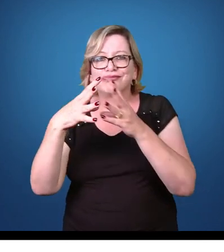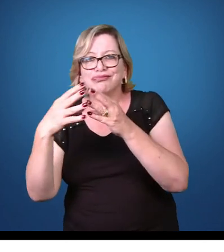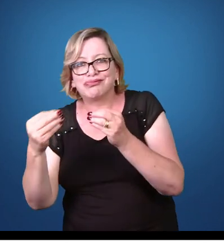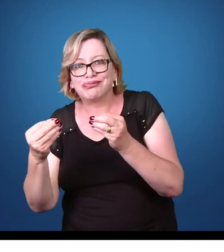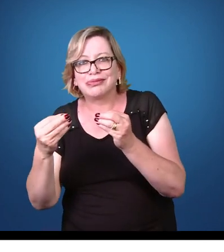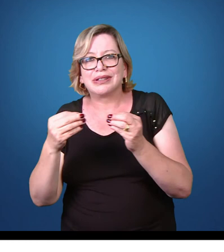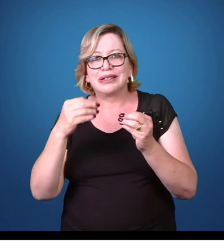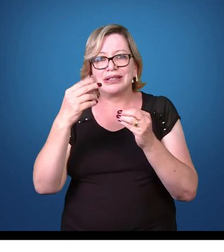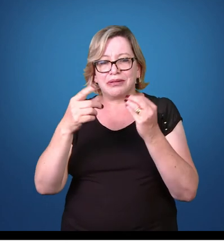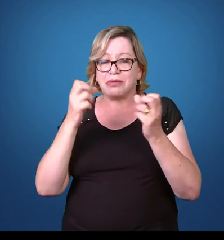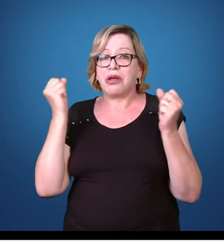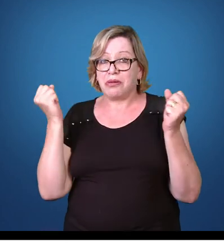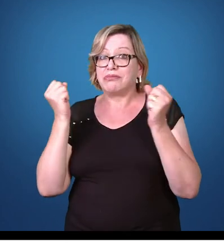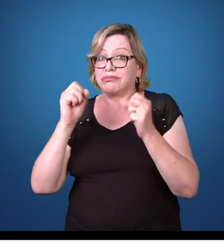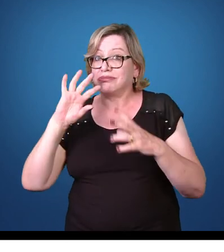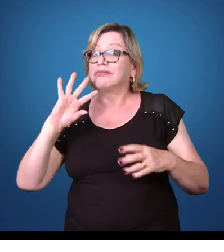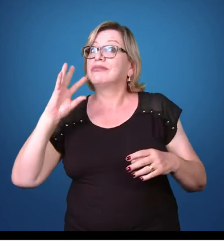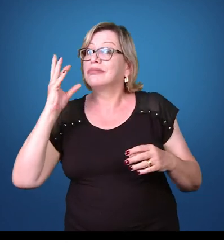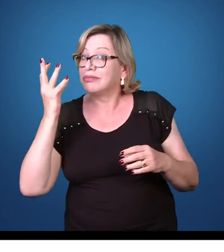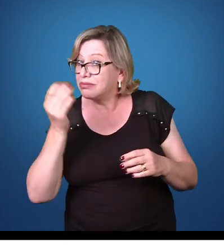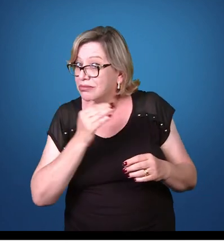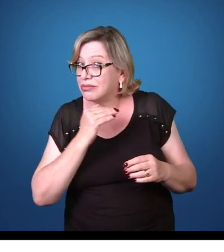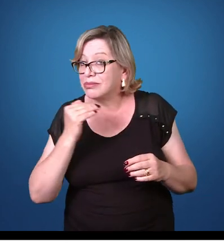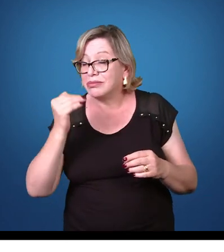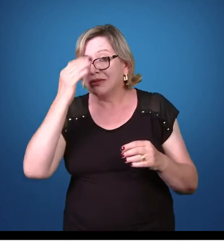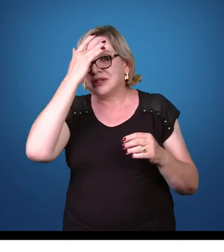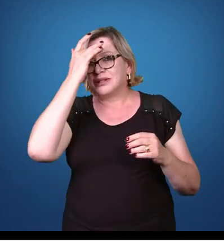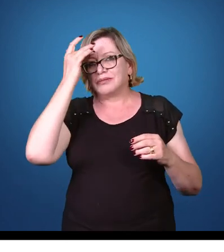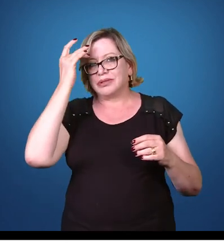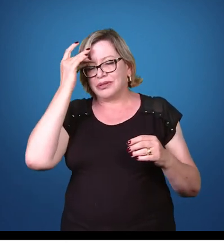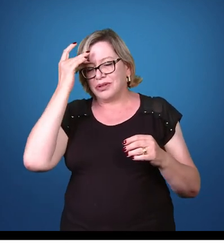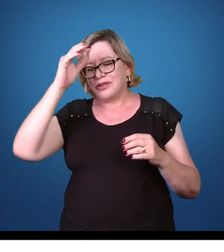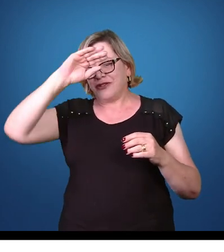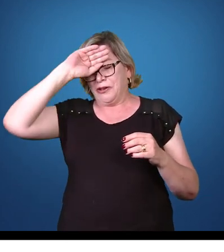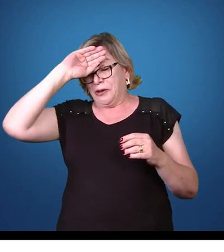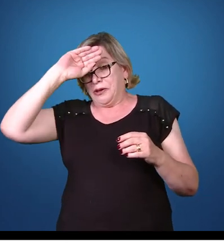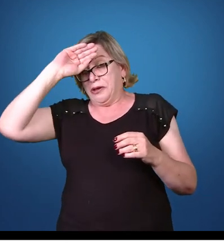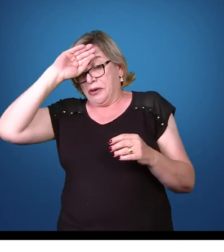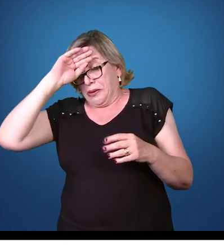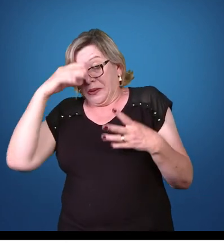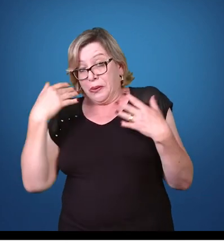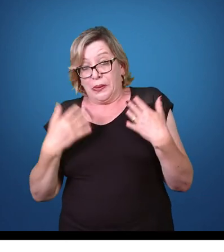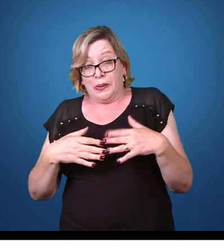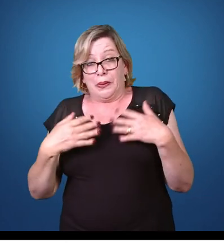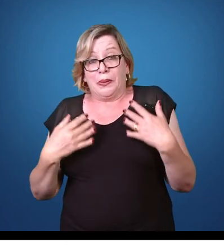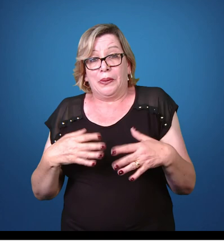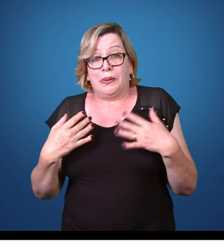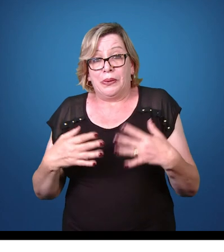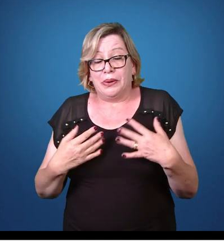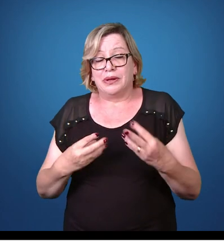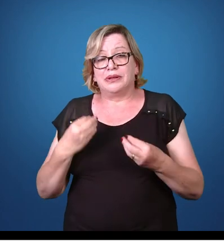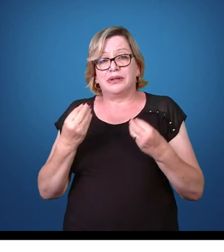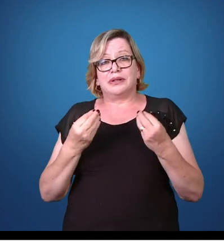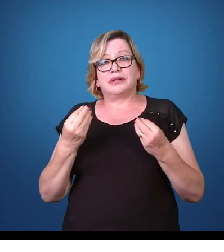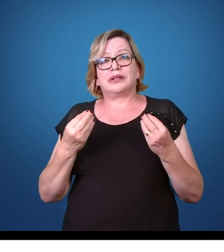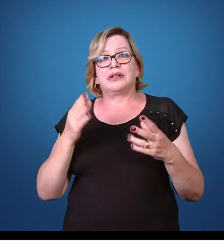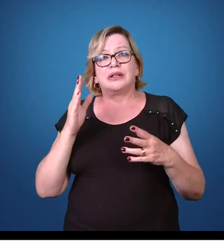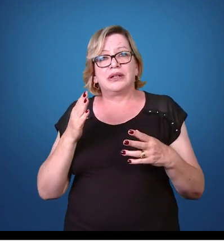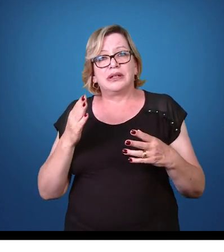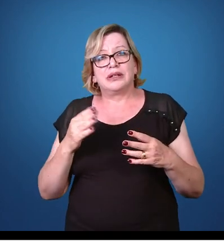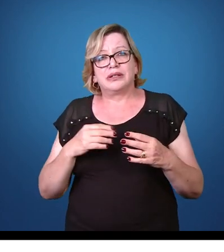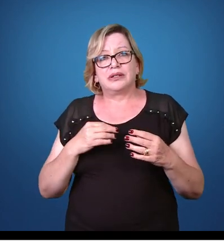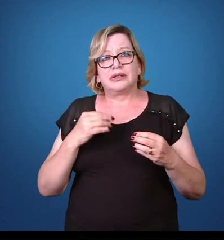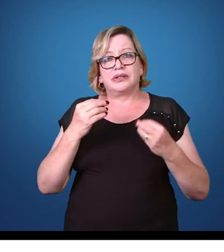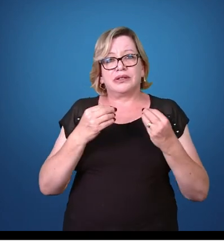hospedeiro até 95% dos casos. São febres muito fortes, são muito graves. Já